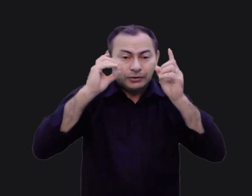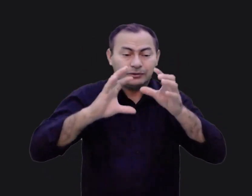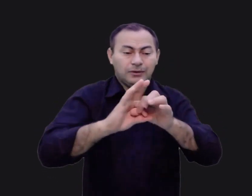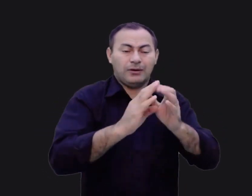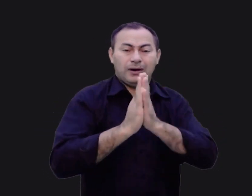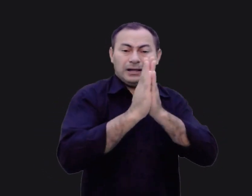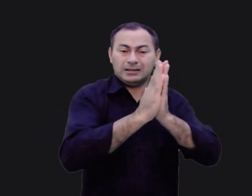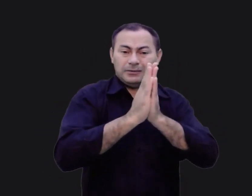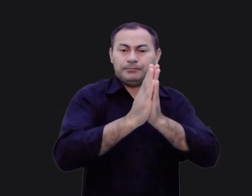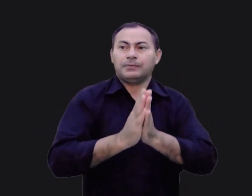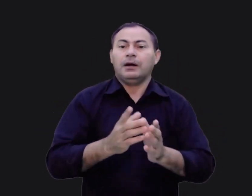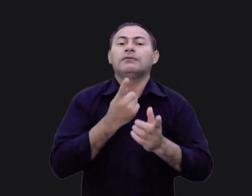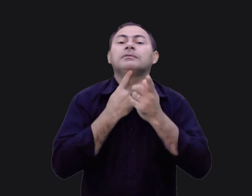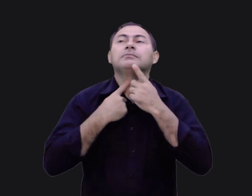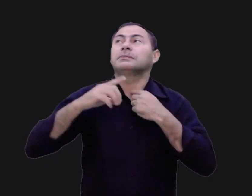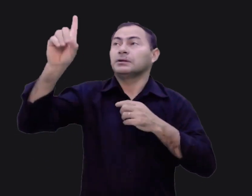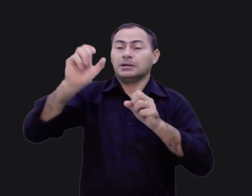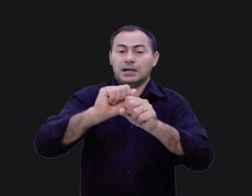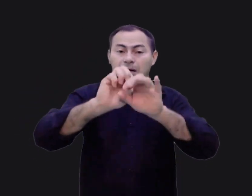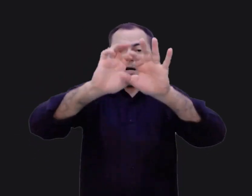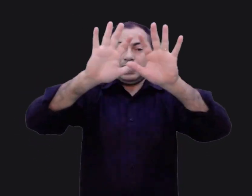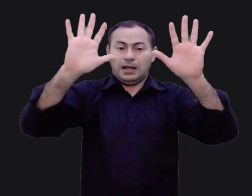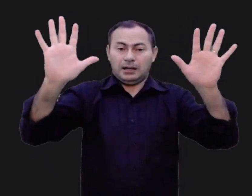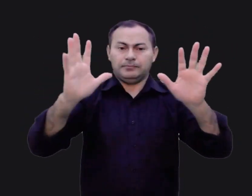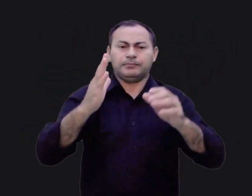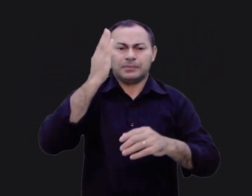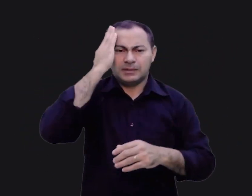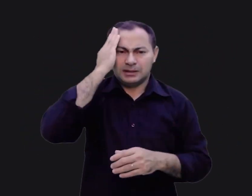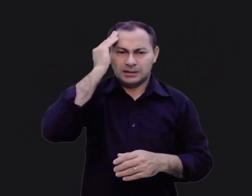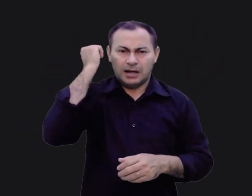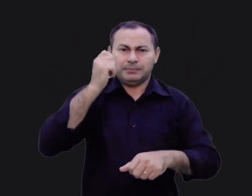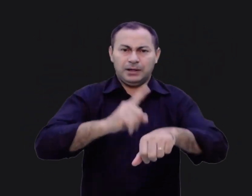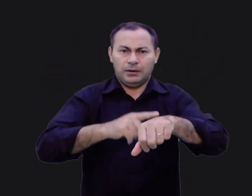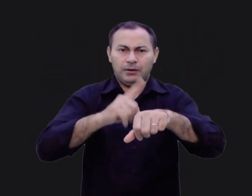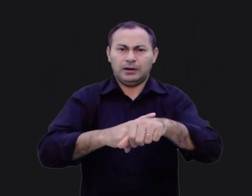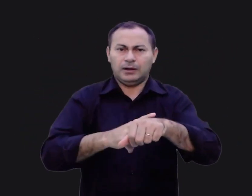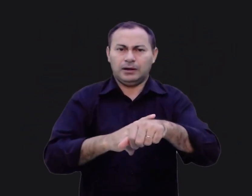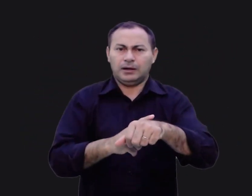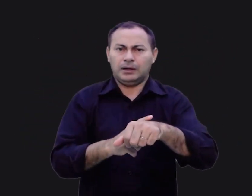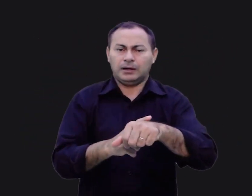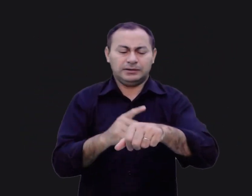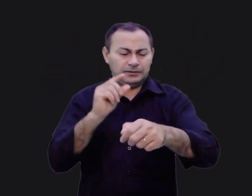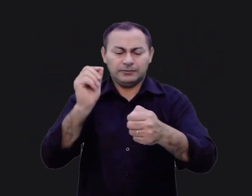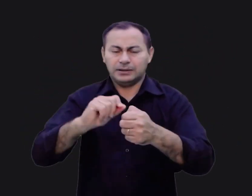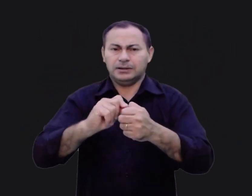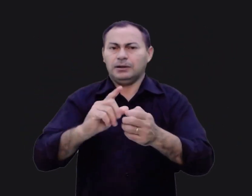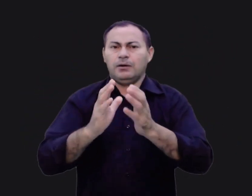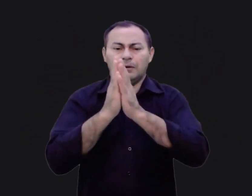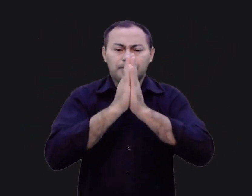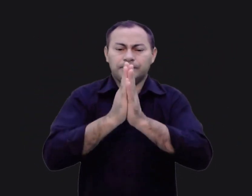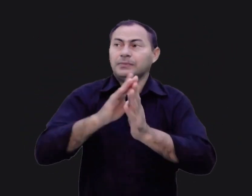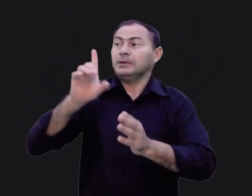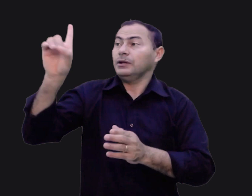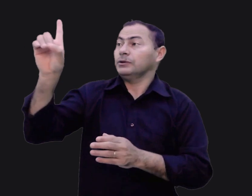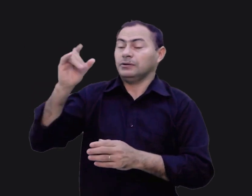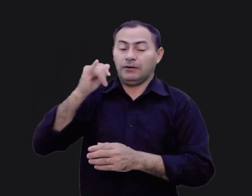Quando a vontade de Deus é clara, é óbvia, sabe, aí é hora de agir e não de orar. Deus disse a Josué,